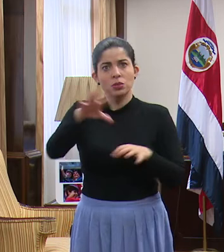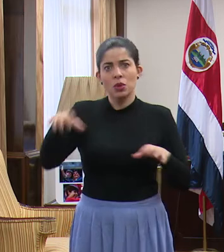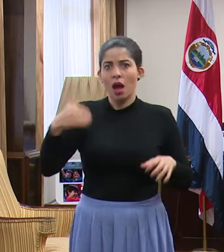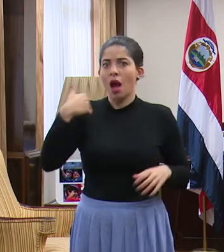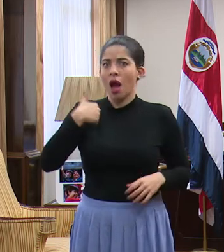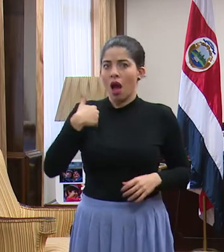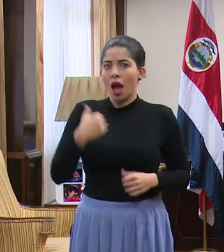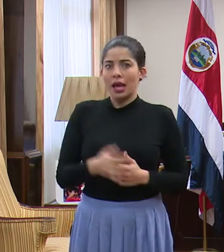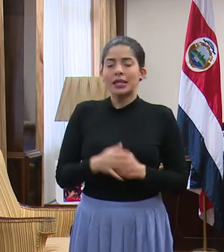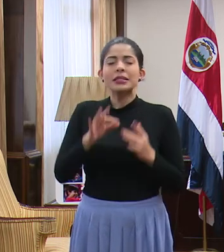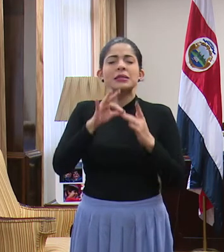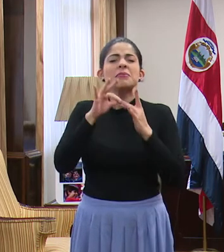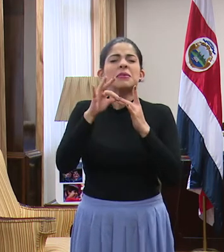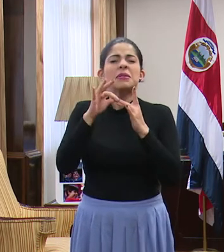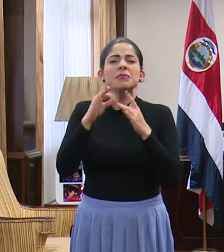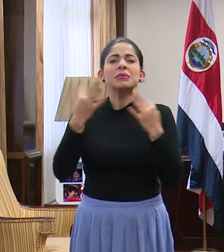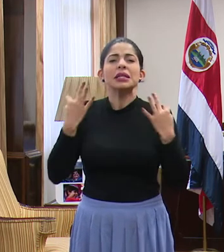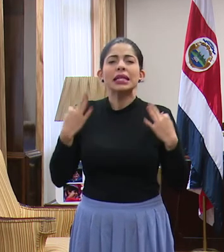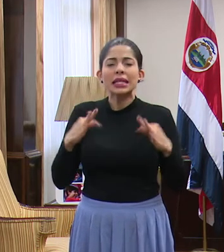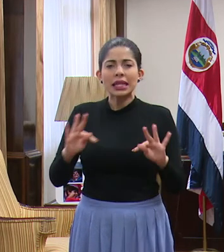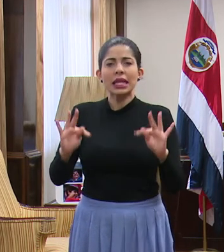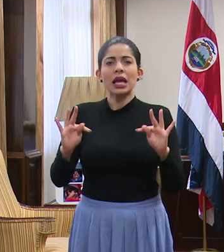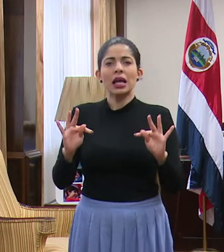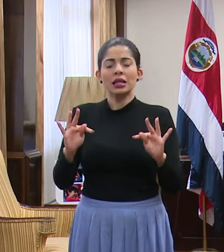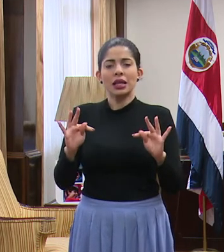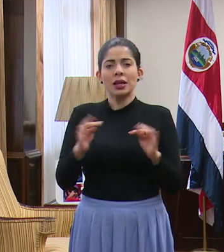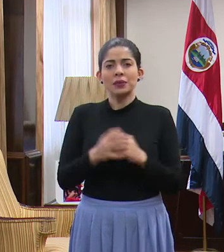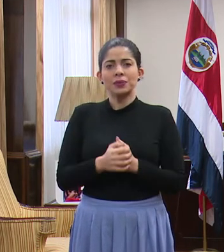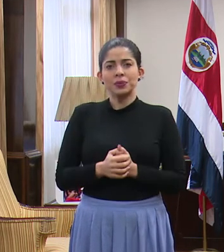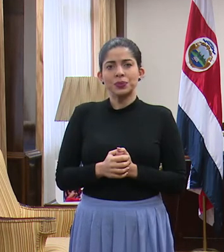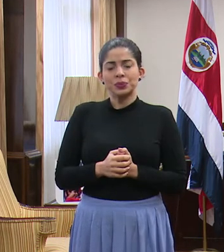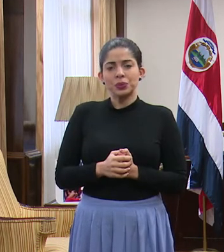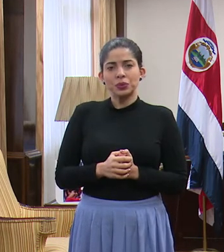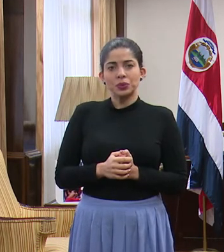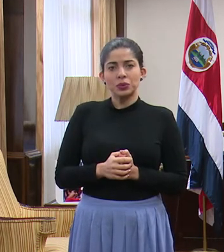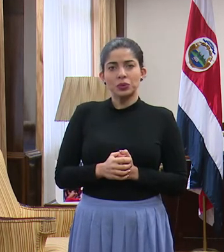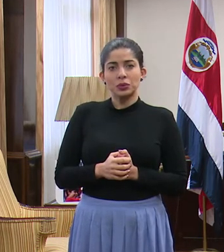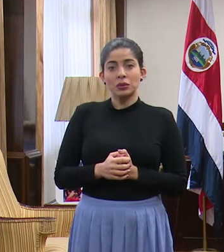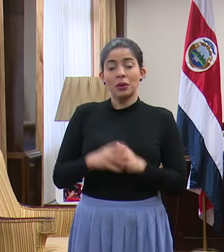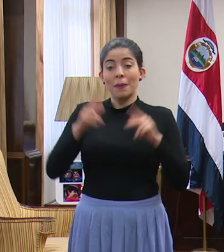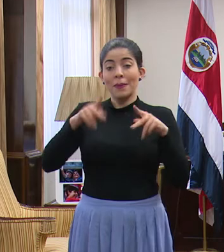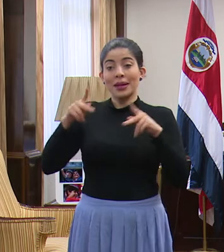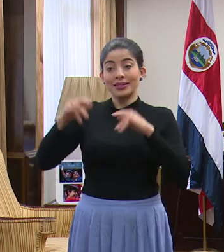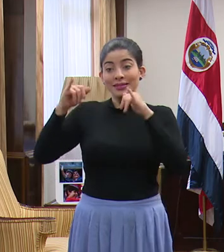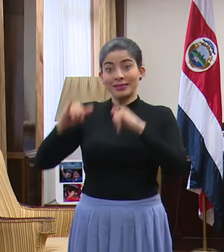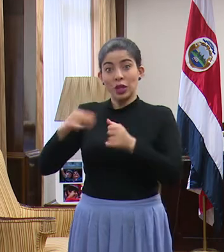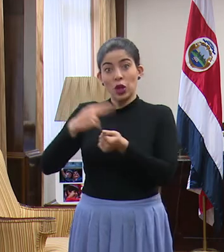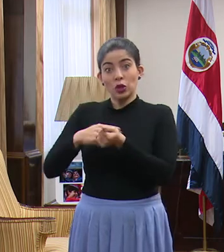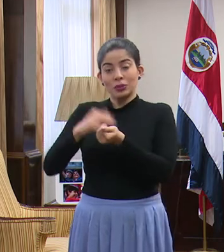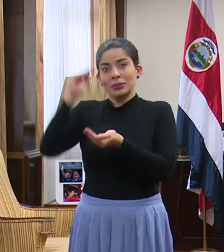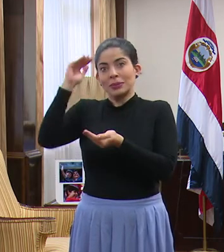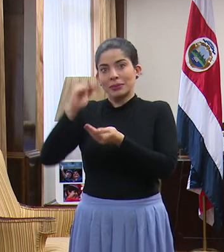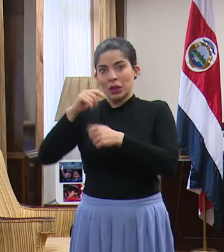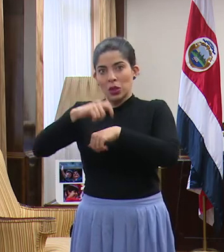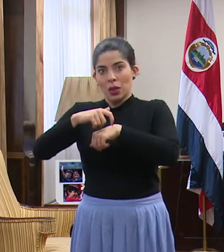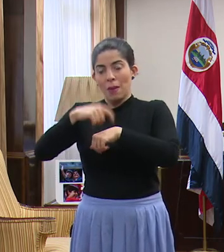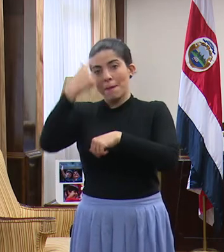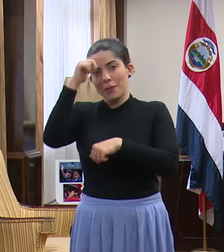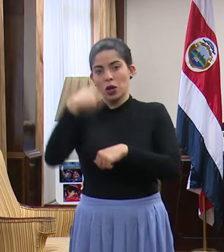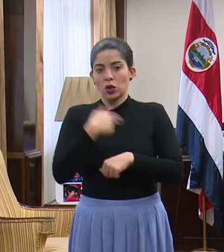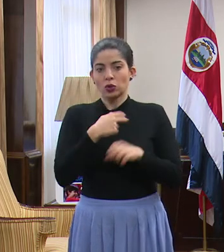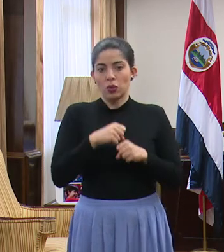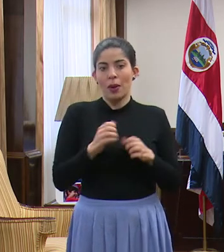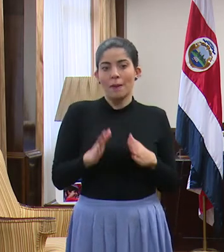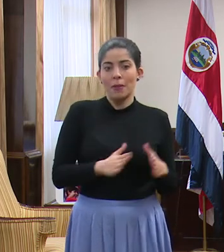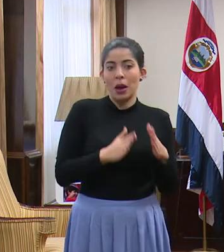Esencialmente estamos tratando de bajar la estancia hospitalaria con el propósito de prepararnos para